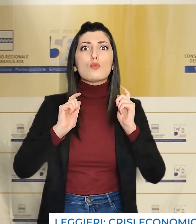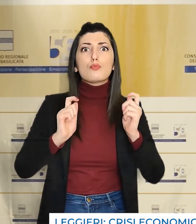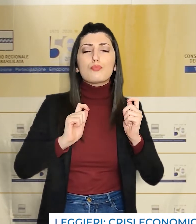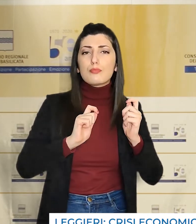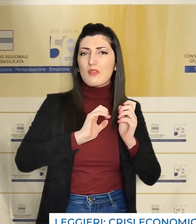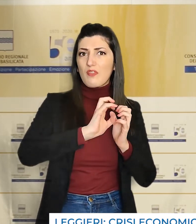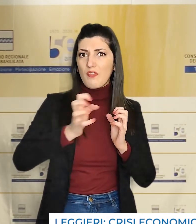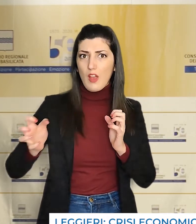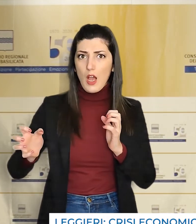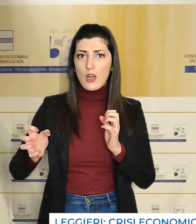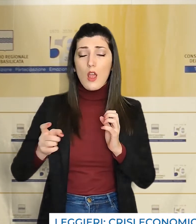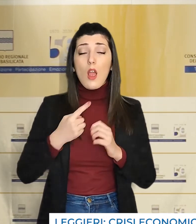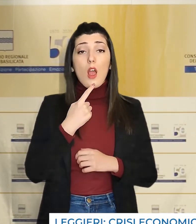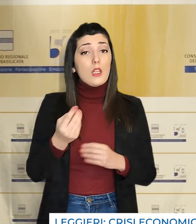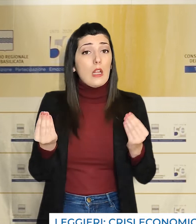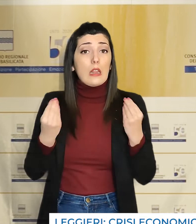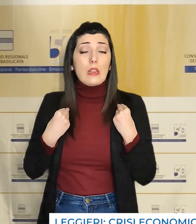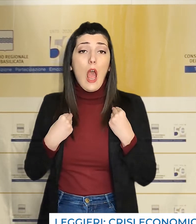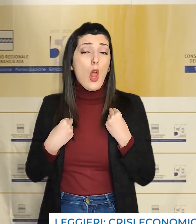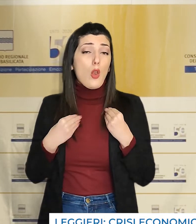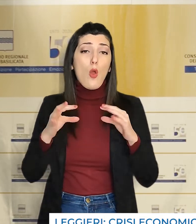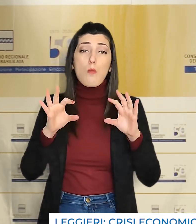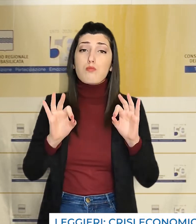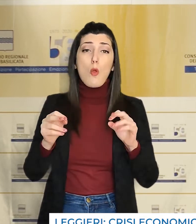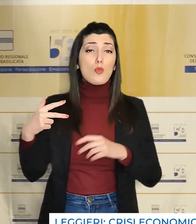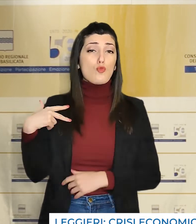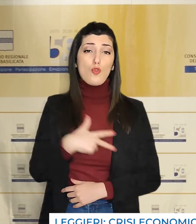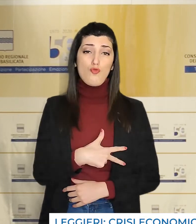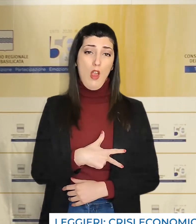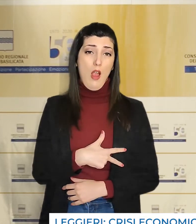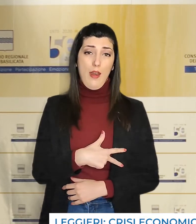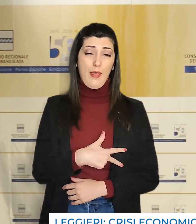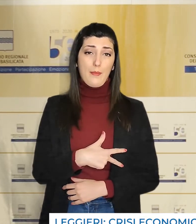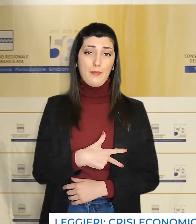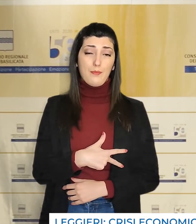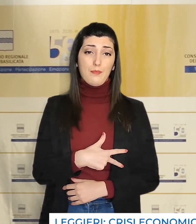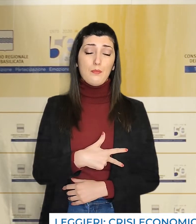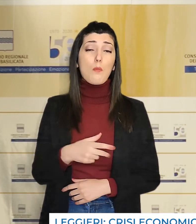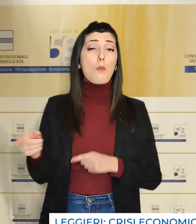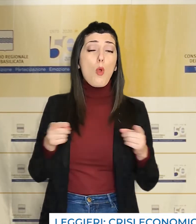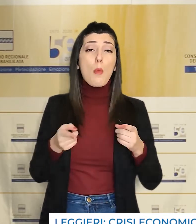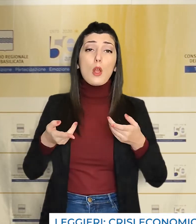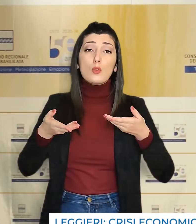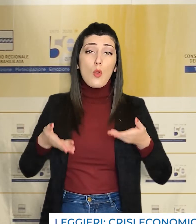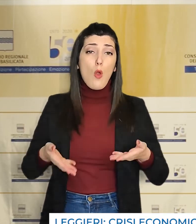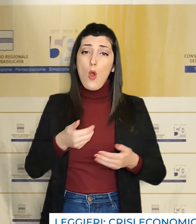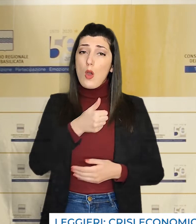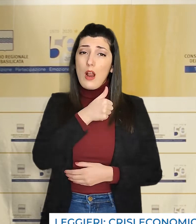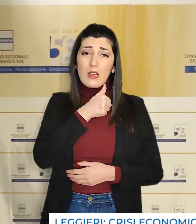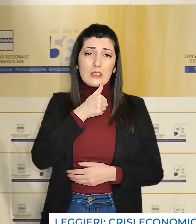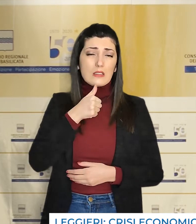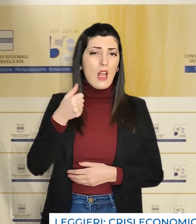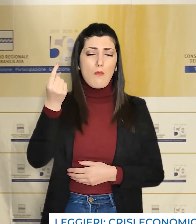'informazione, un danno sociale, ha detto, dalle proporzioni notevoli proprio nel momento in cui